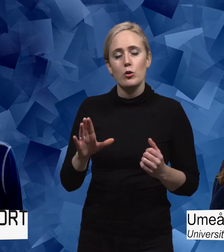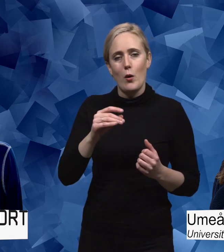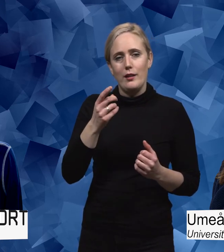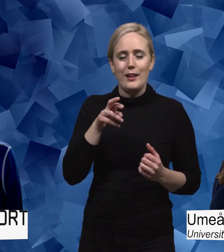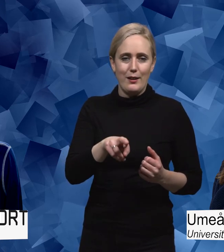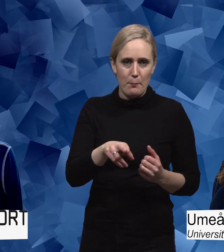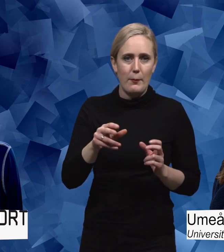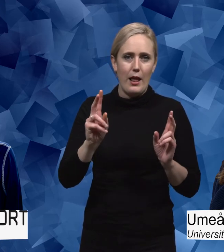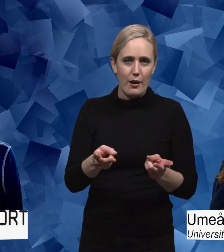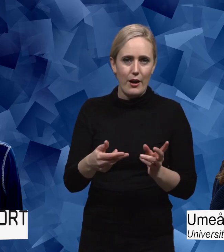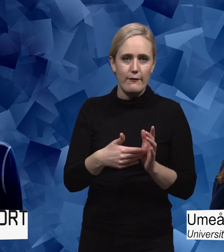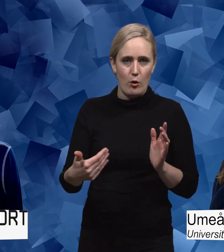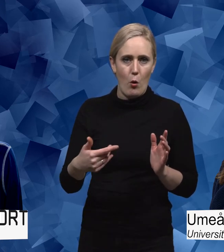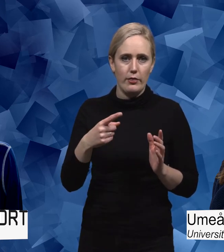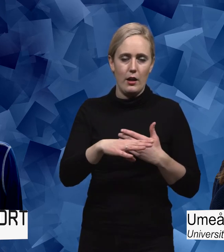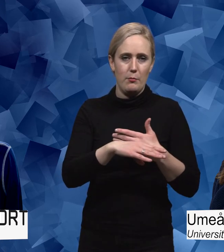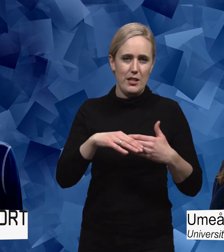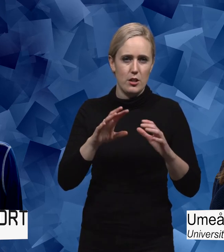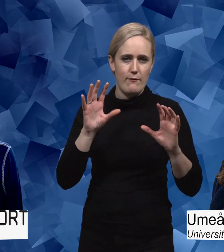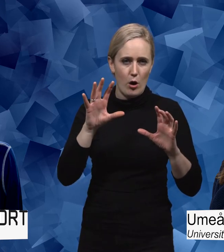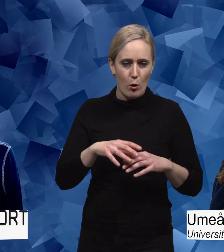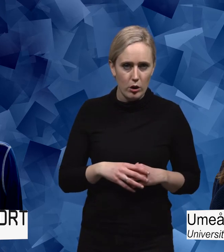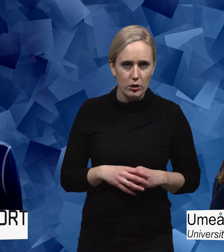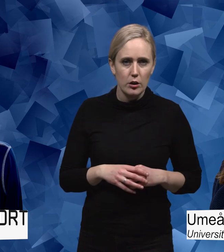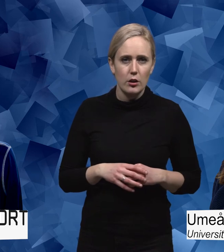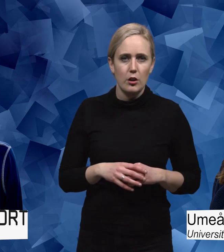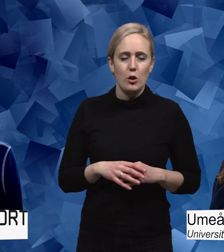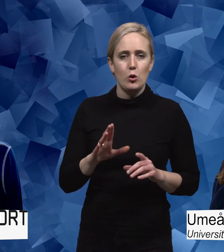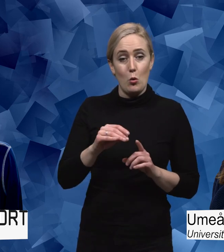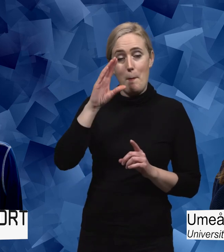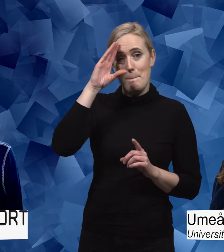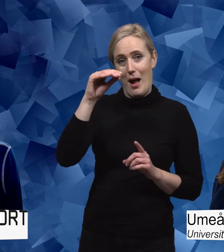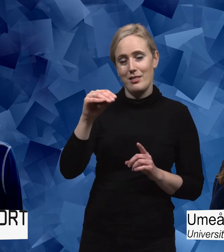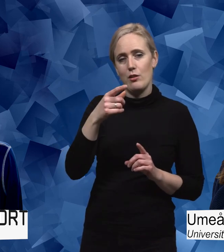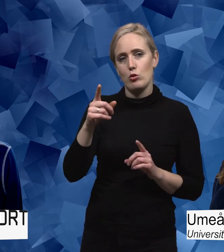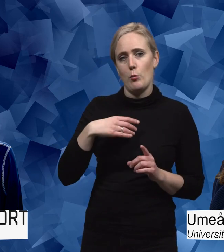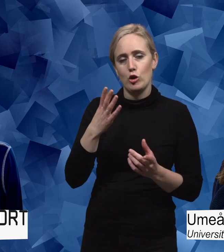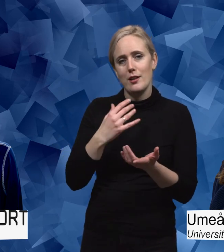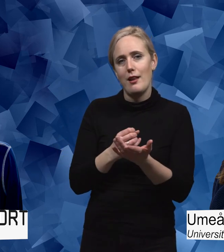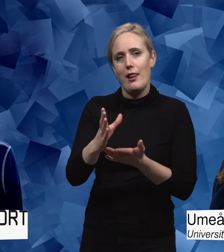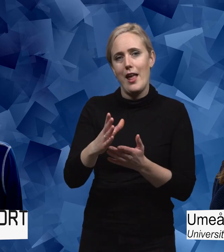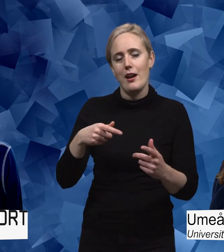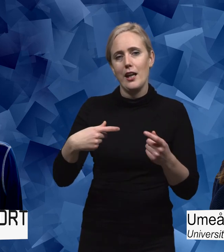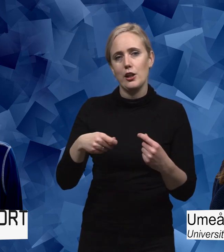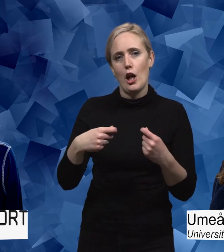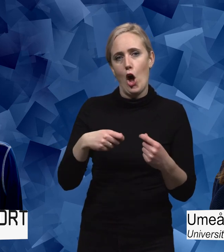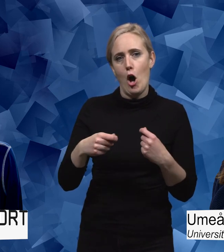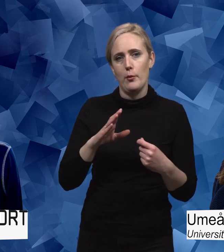hon drog, jag gav ett exempel inom beachvolleyball där männen sålde reklamplatser, de manliga spelarna